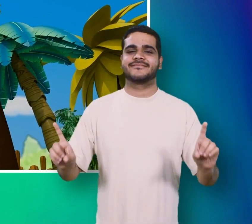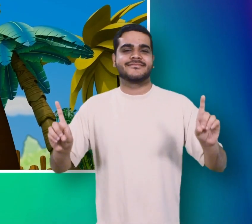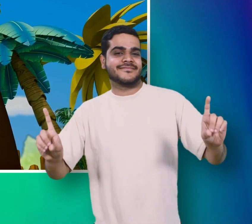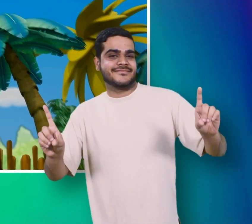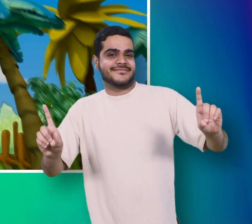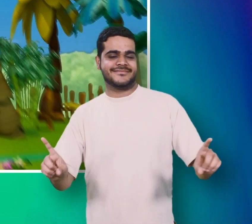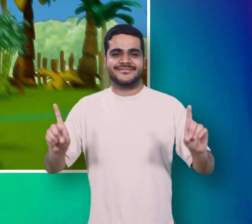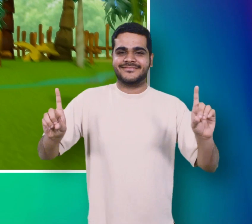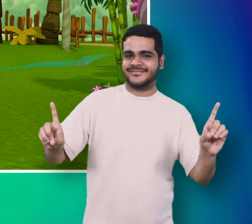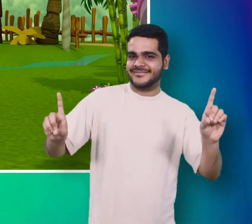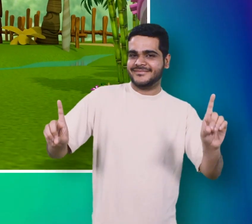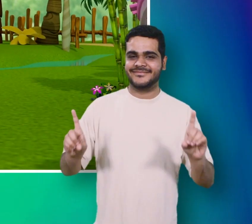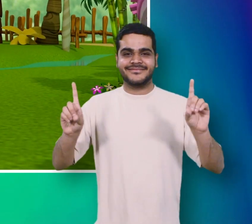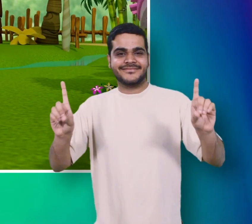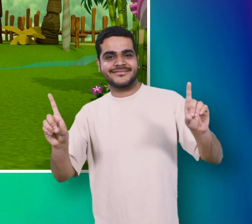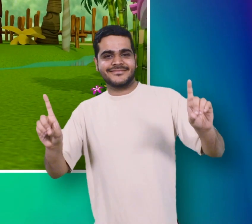अलू कचालू